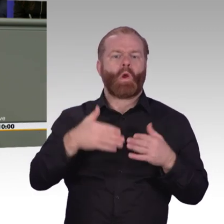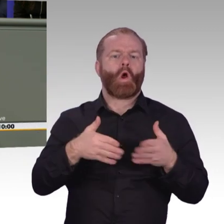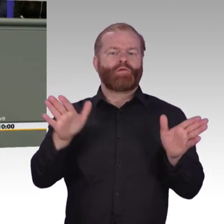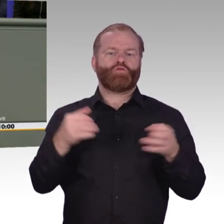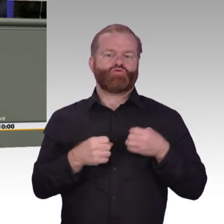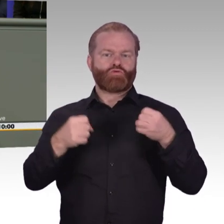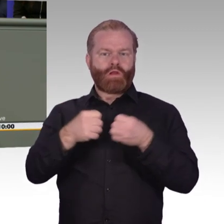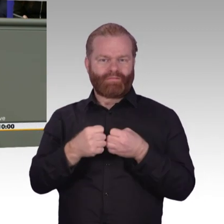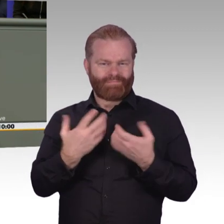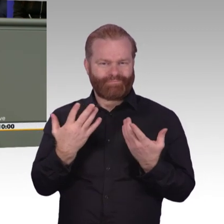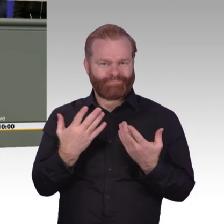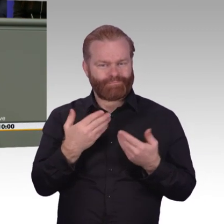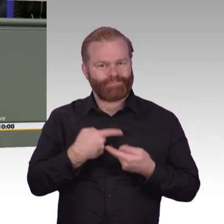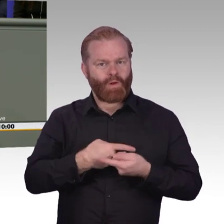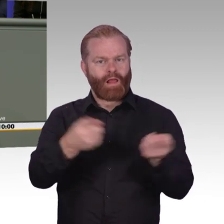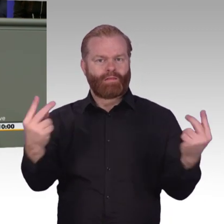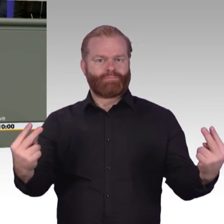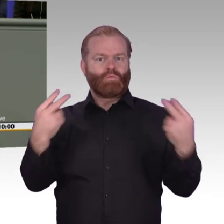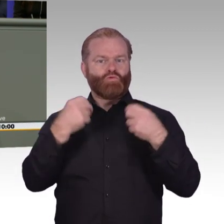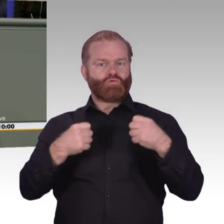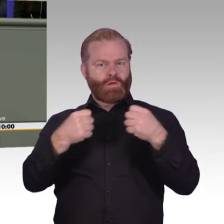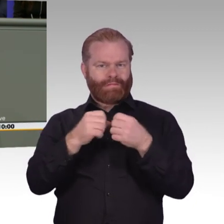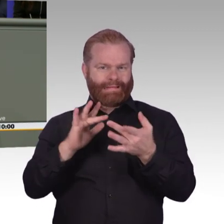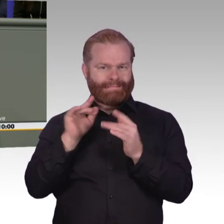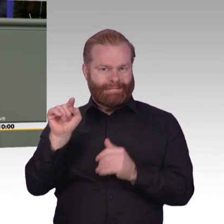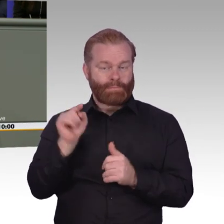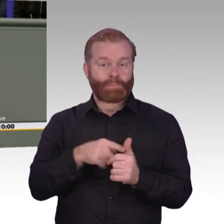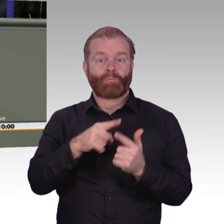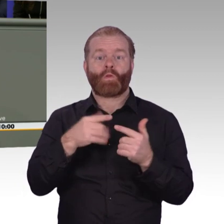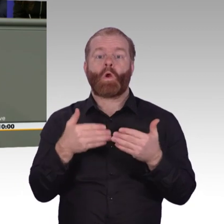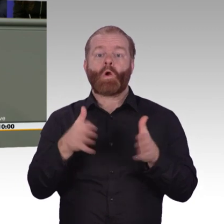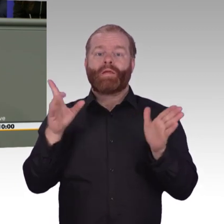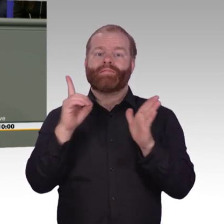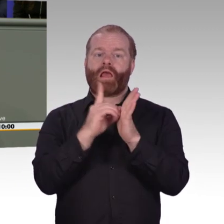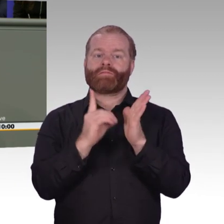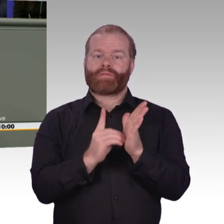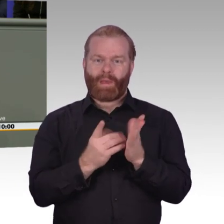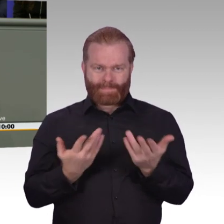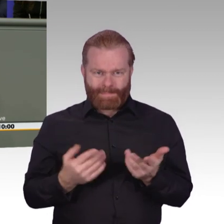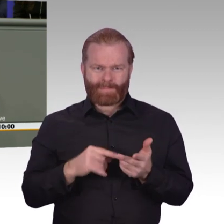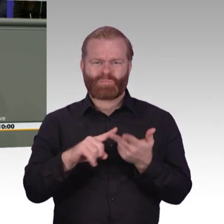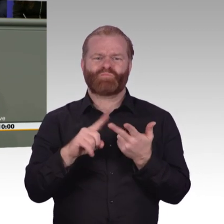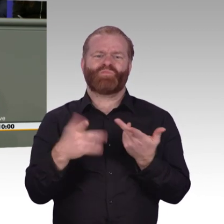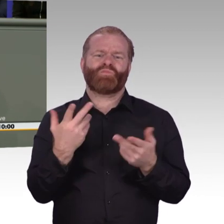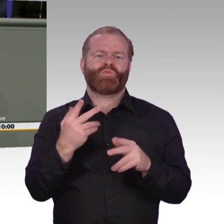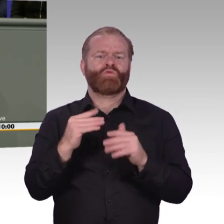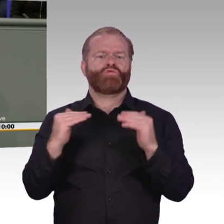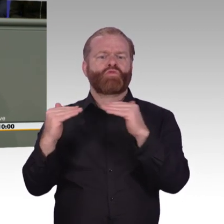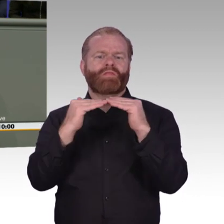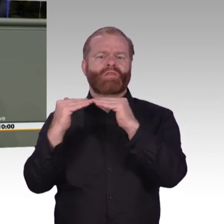Open Data Gesetzes versprochen. Davon findet sich aber wirklich gar nichts mehr in der Umsetzungsstrategie wieder. Dieses Loch im